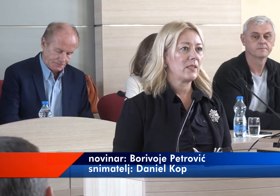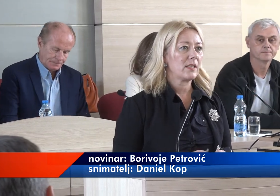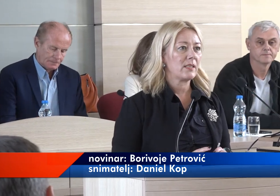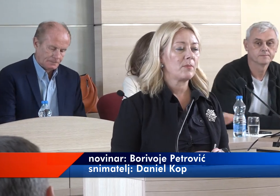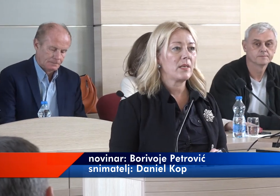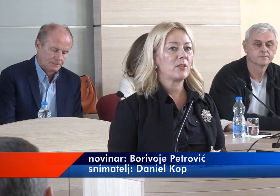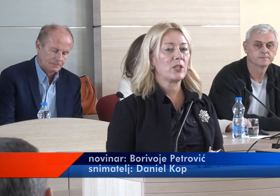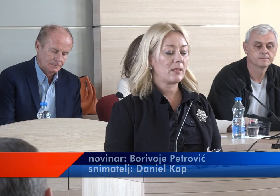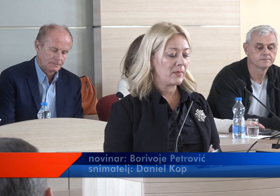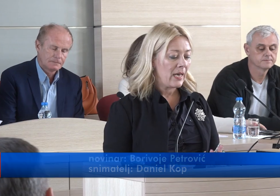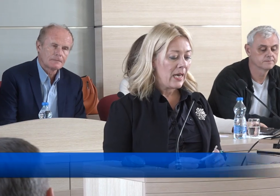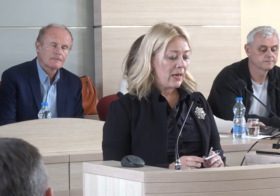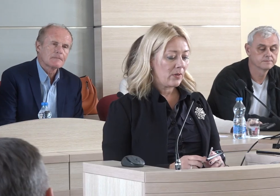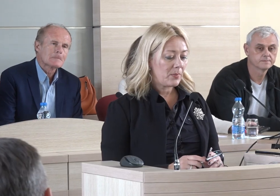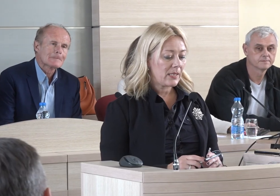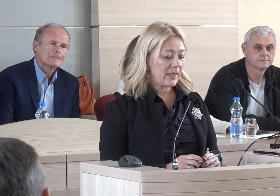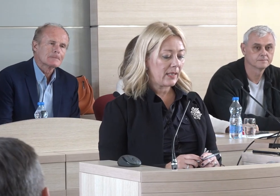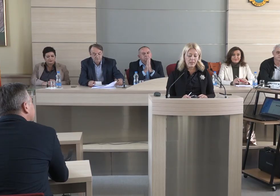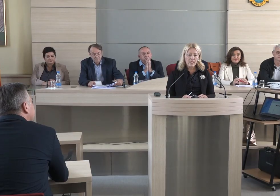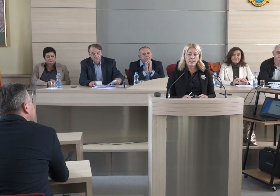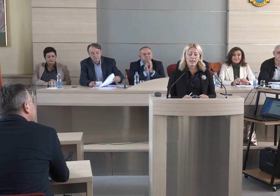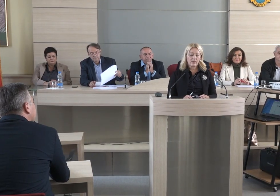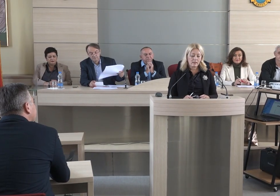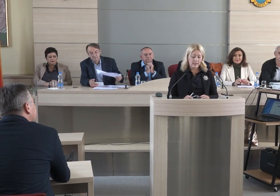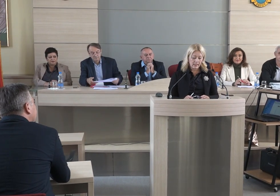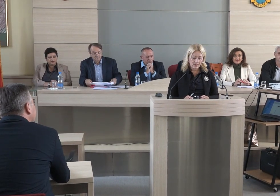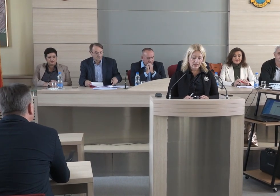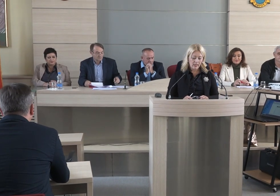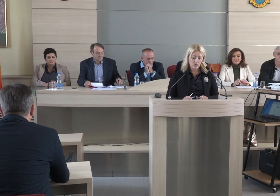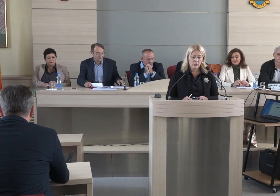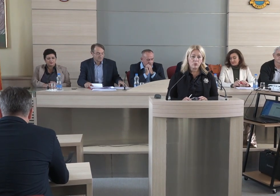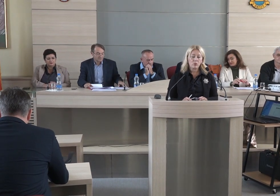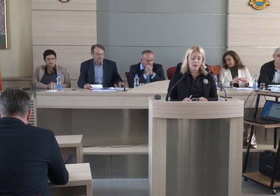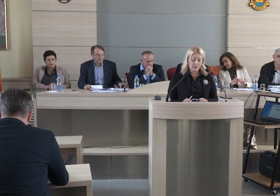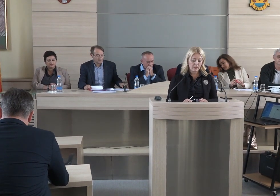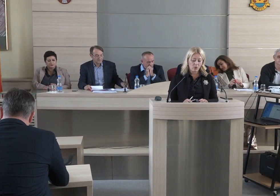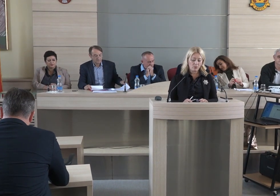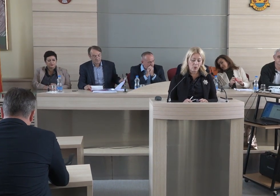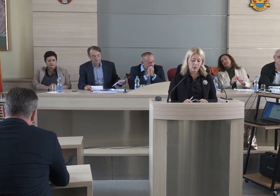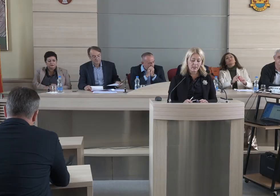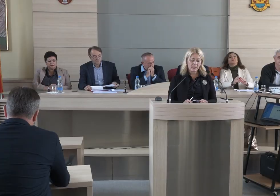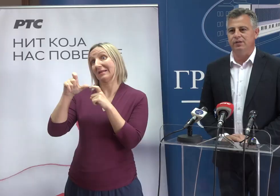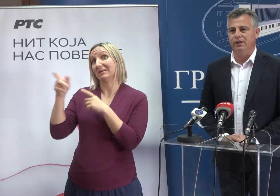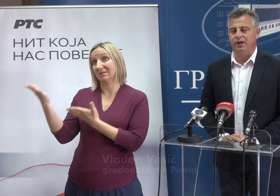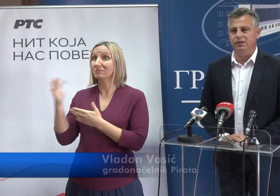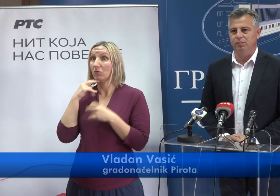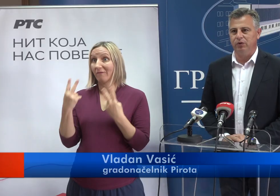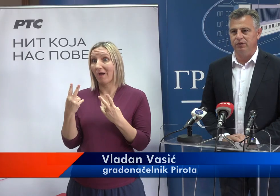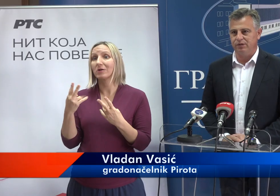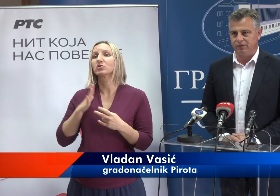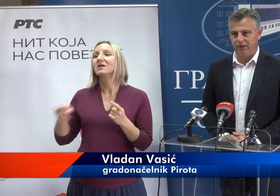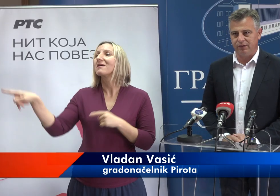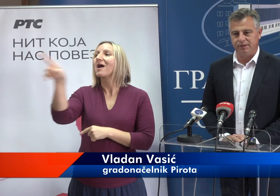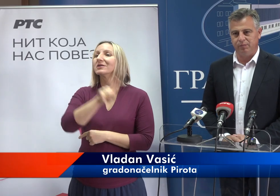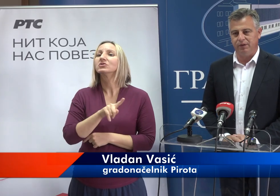i u Pirotu. Goste pozdravio gradonačelnik Pirota Vladan Vasić. Za nas je veoma važan RTS, naravno i za građane